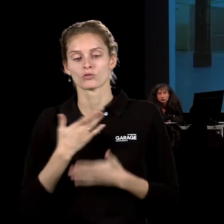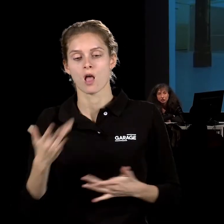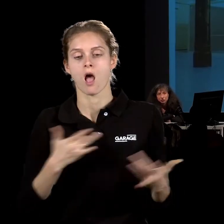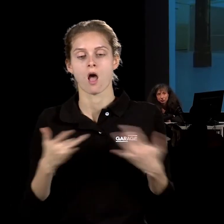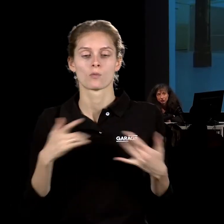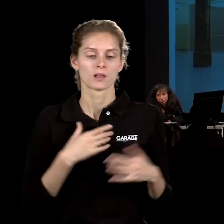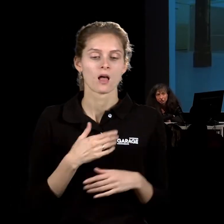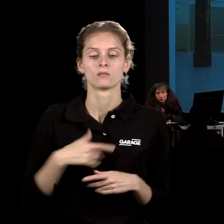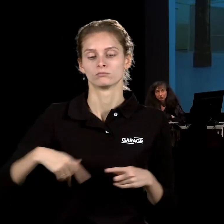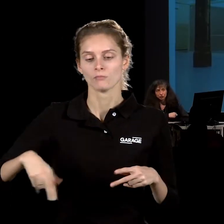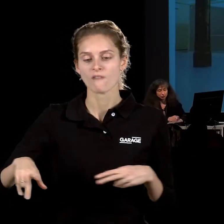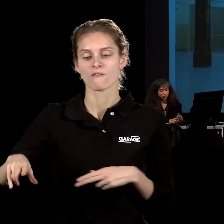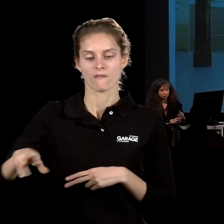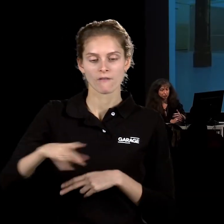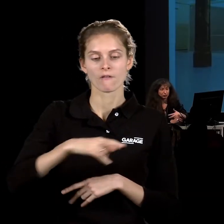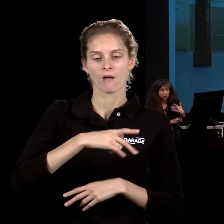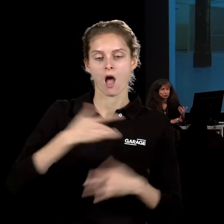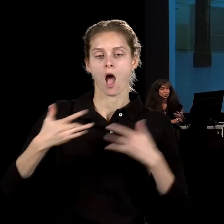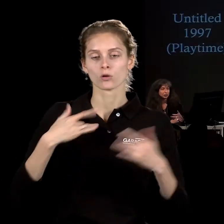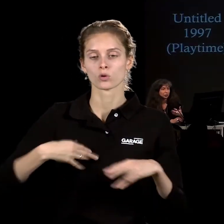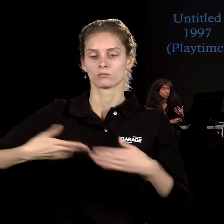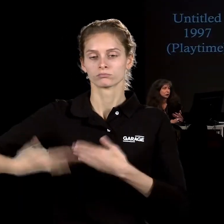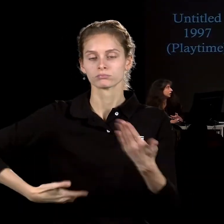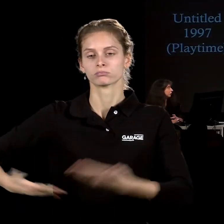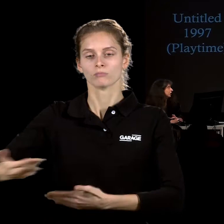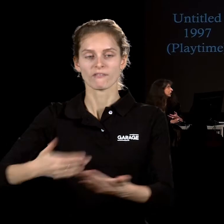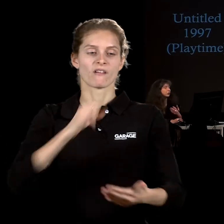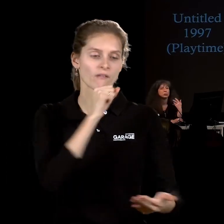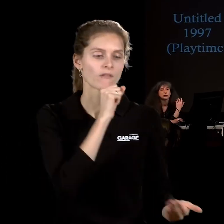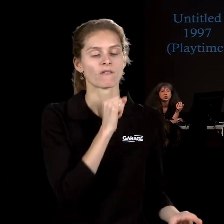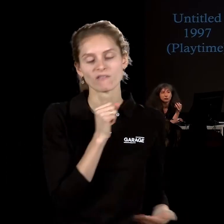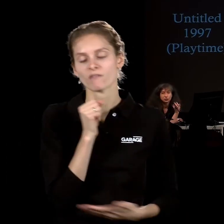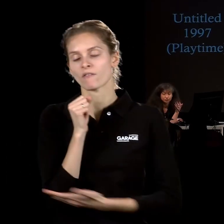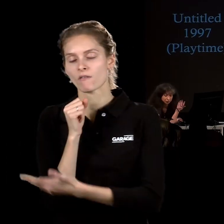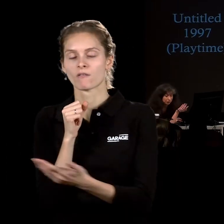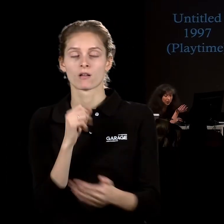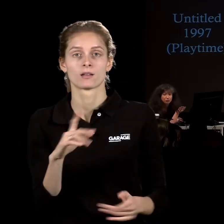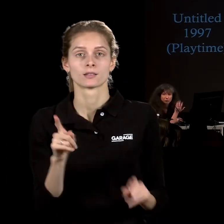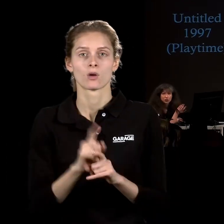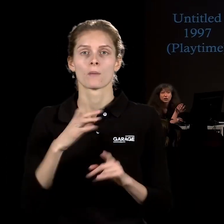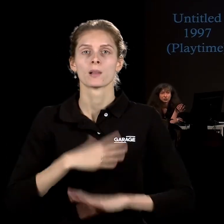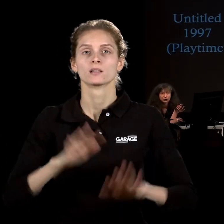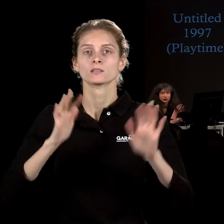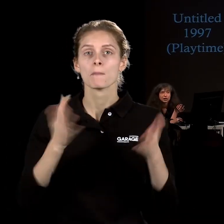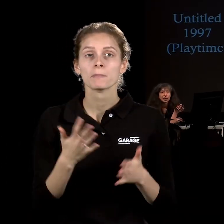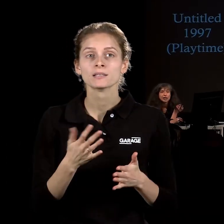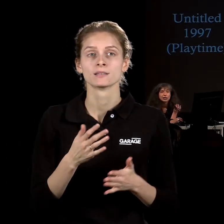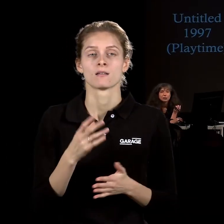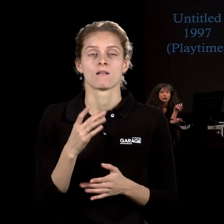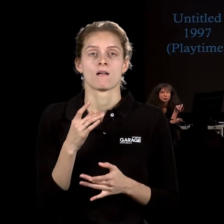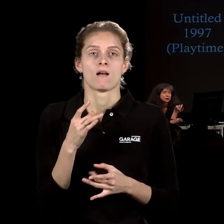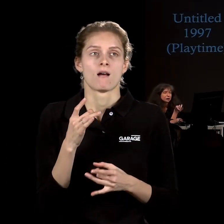ходили по выставочным залам. То есть это было абсолютно событие и ситуация вместо показывания.